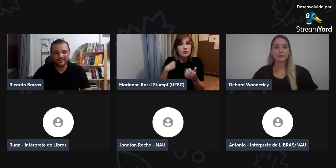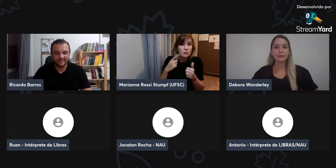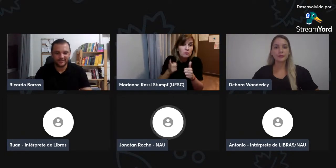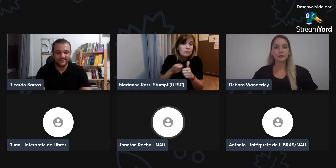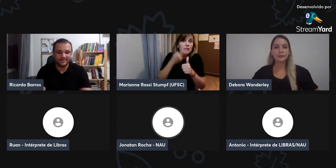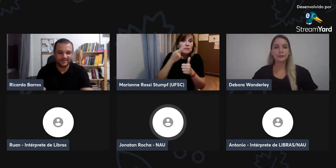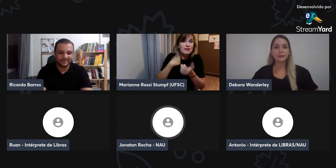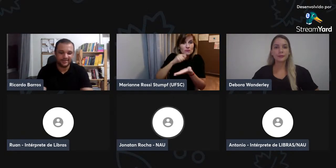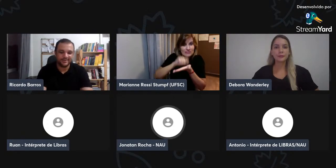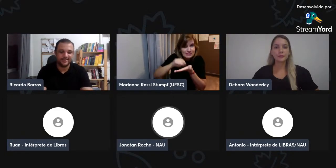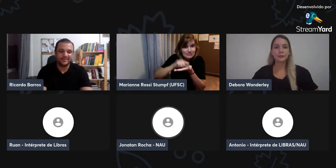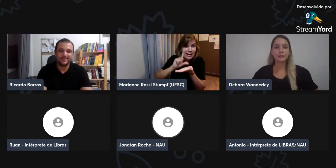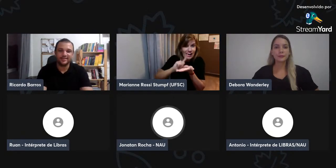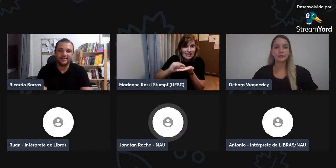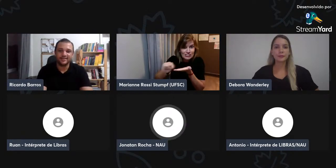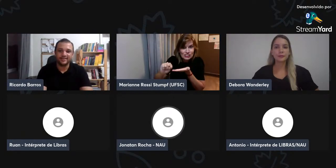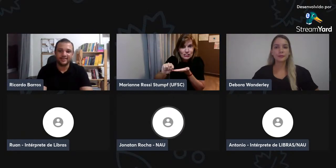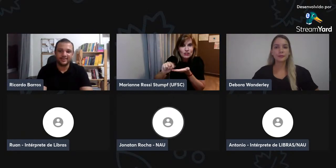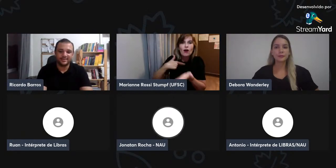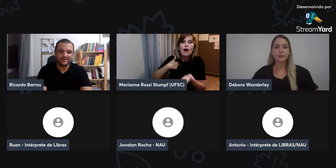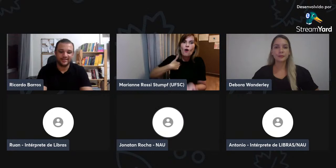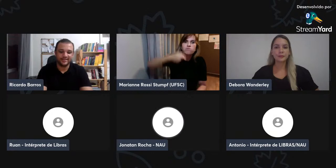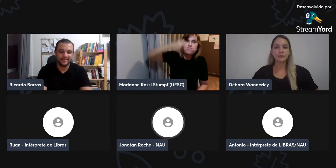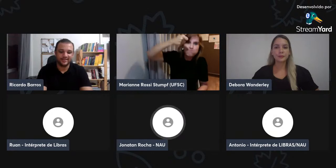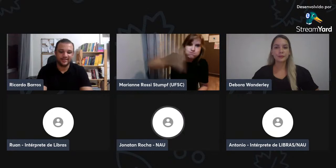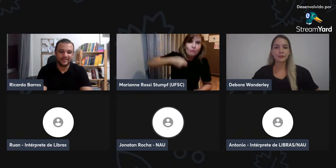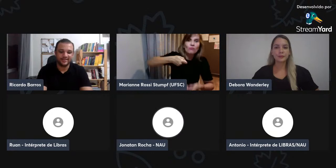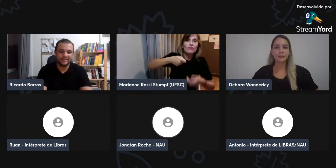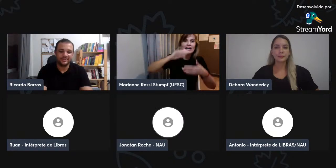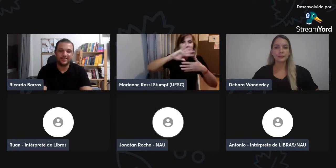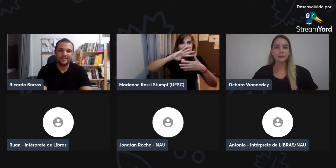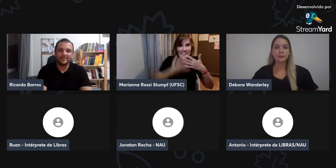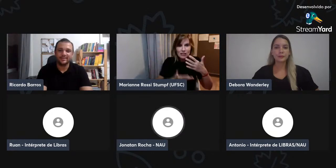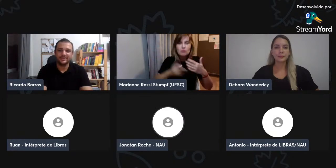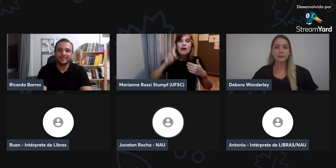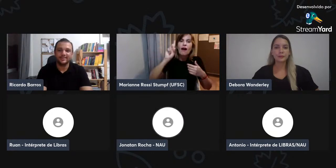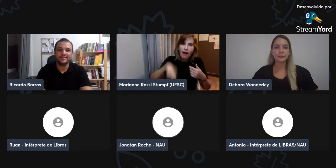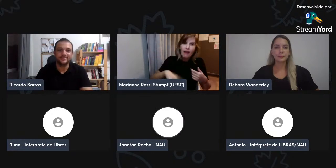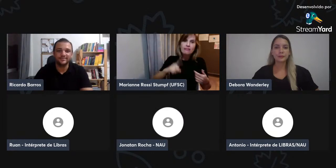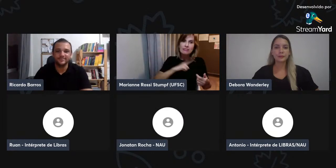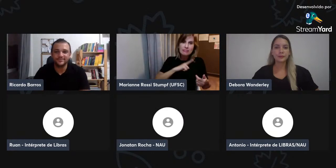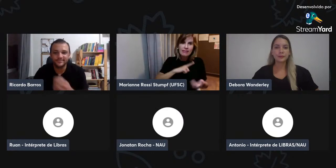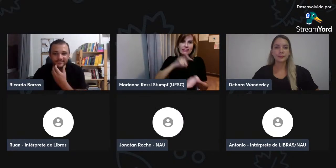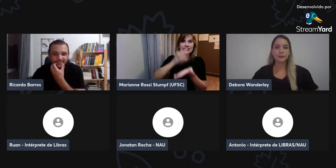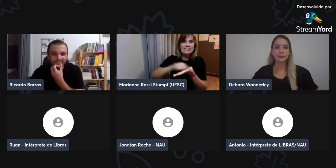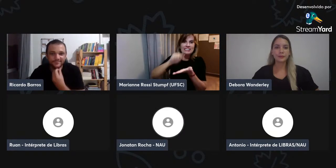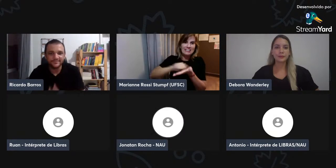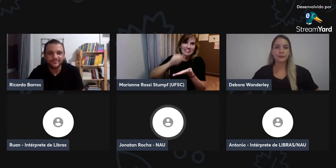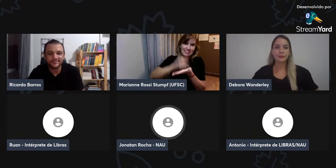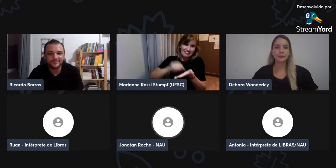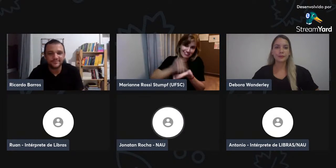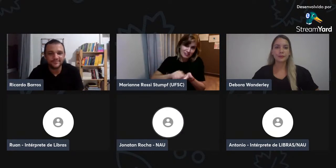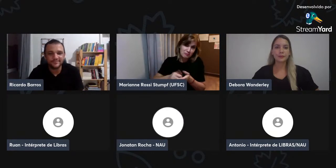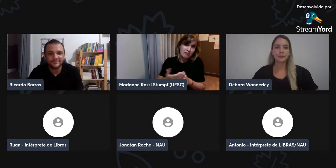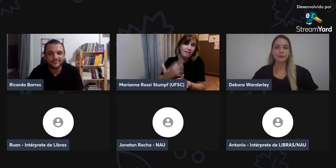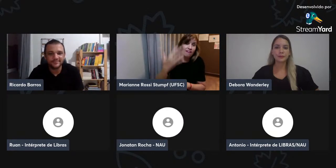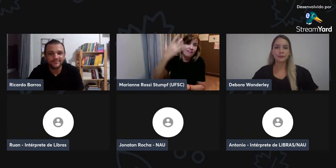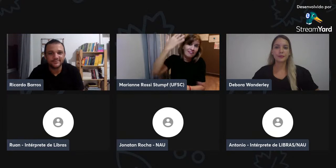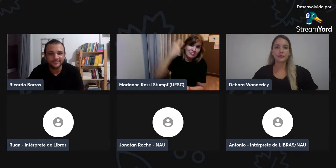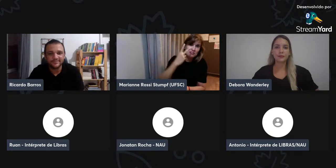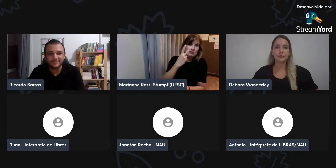no livro sobre a linguagem, né, então, começou a se escrever artigos, né, que obrigavam